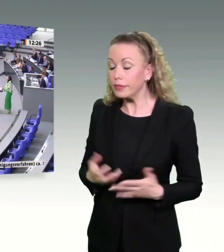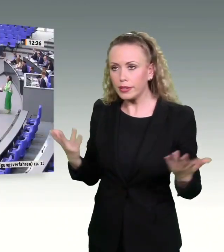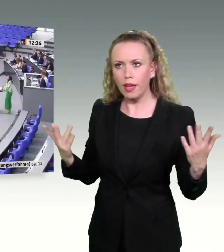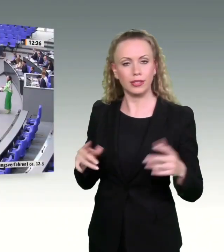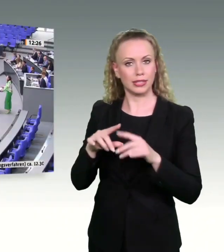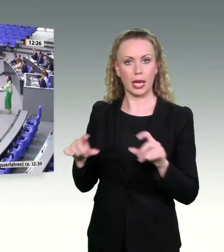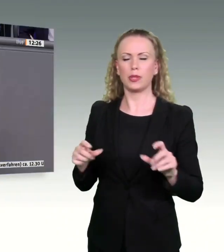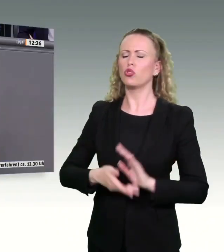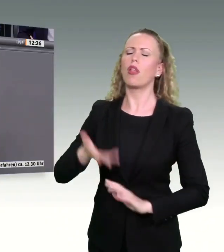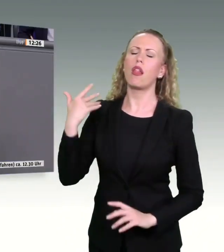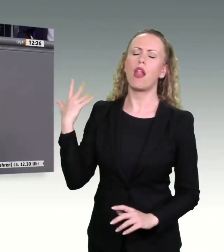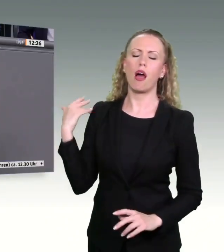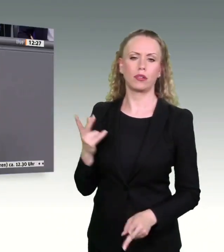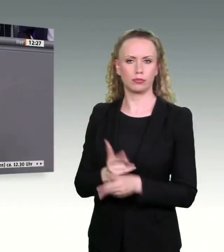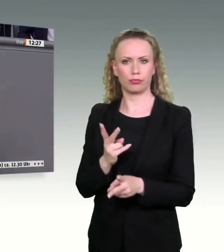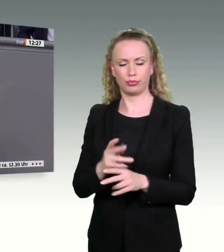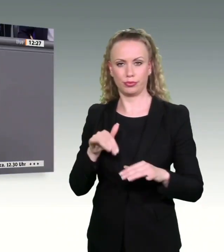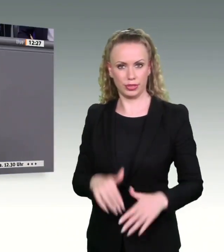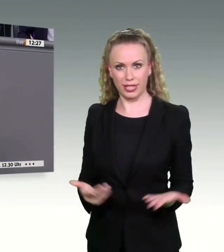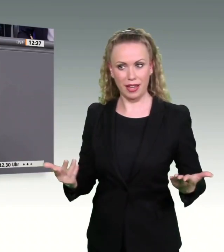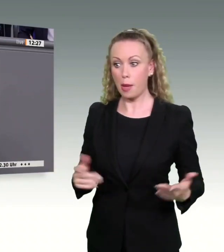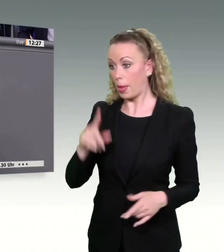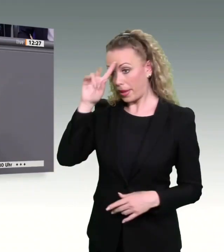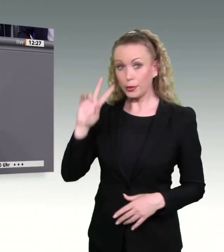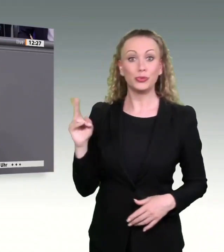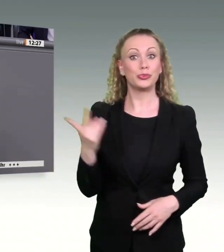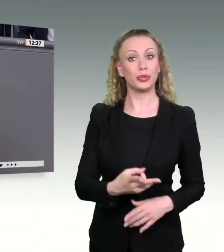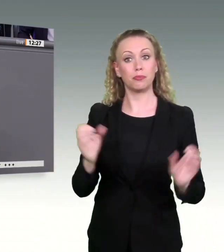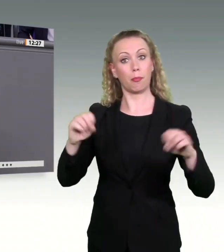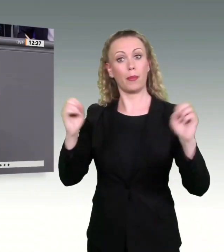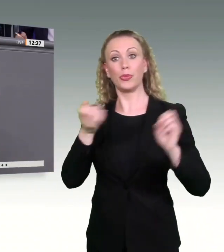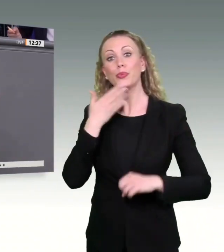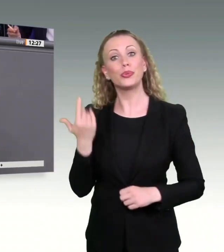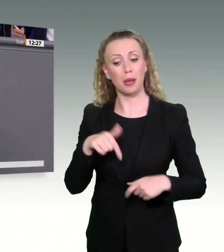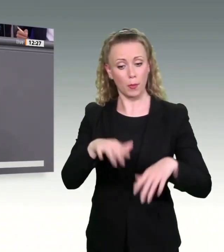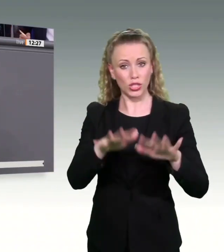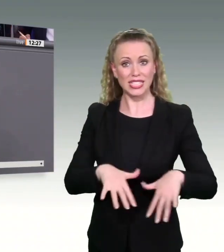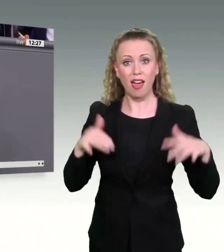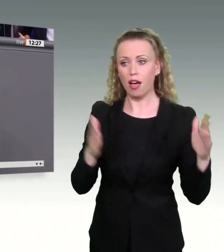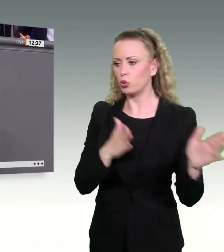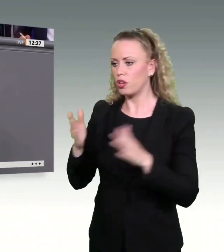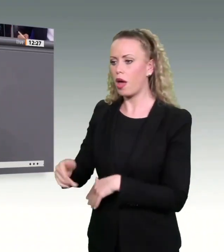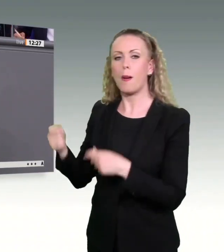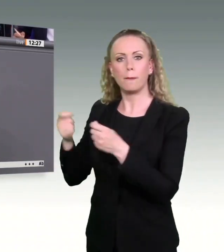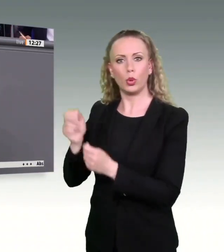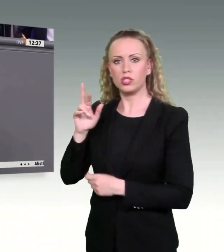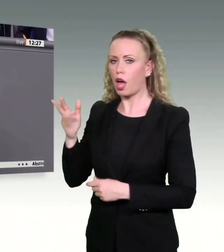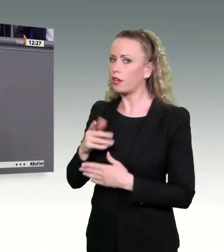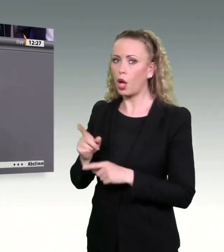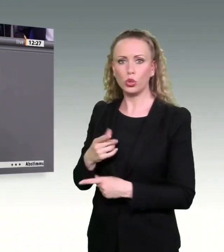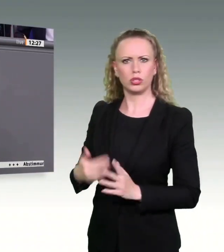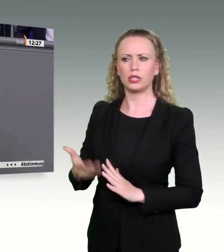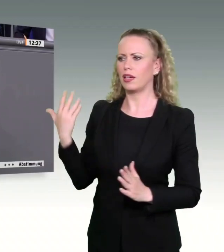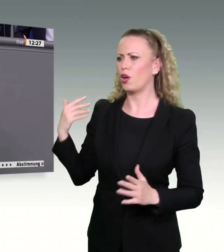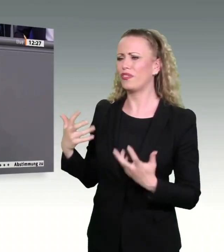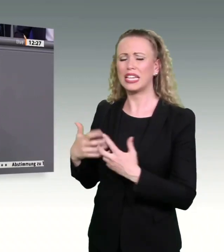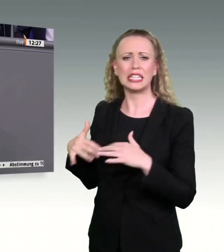Aber es gab keine Einheit, weder hier im Bundestag noch mit dem Bundesrat, nur in Zeiten des Krieges von Versorgungslücken,